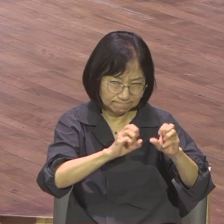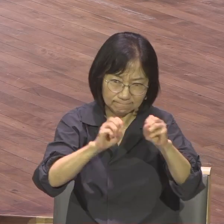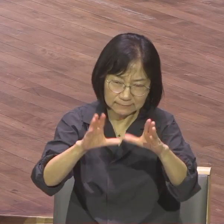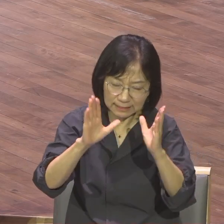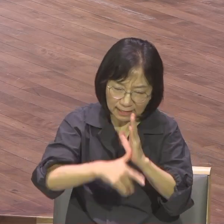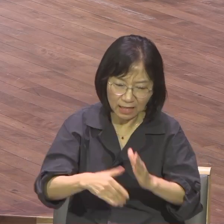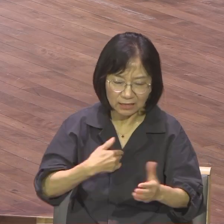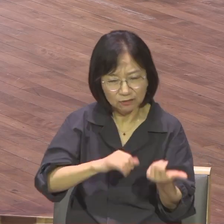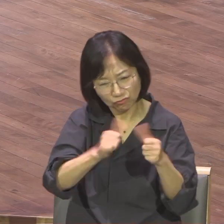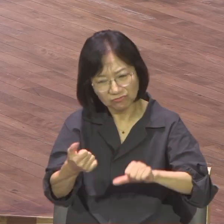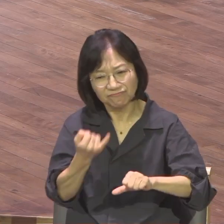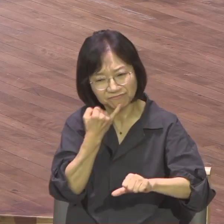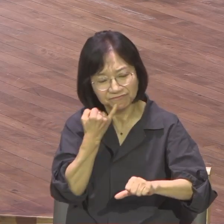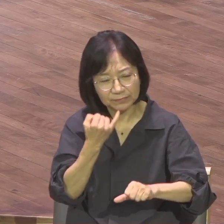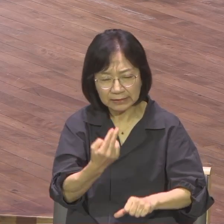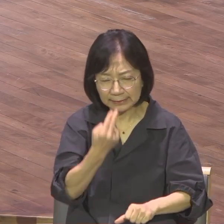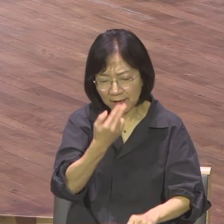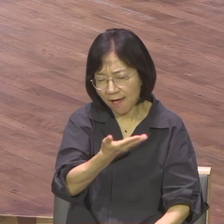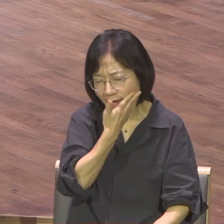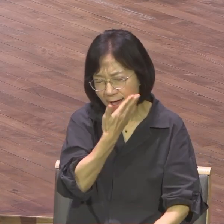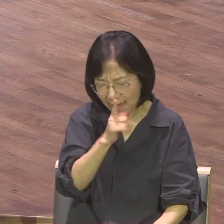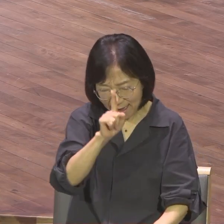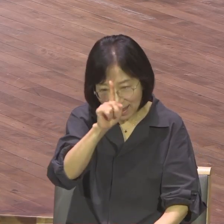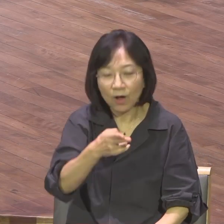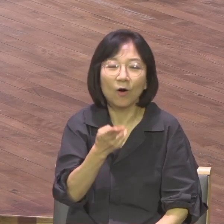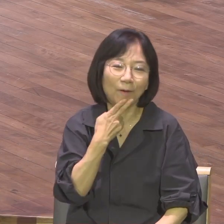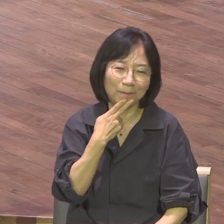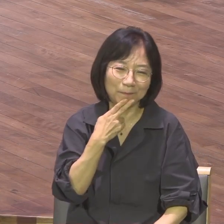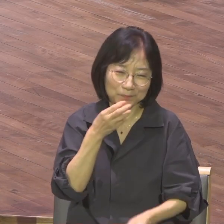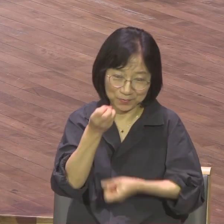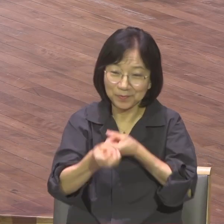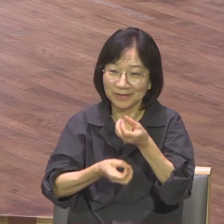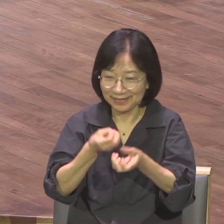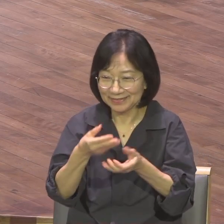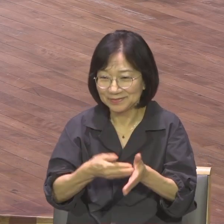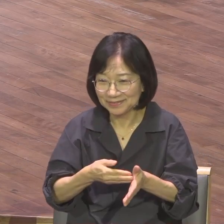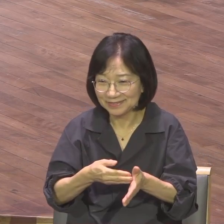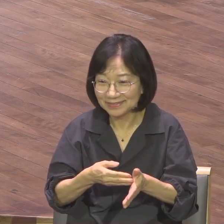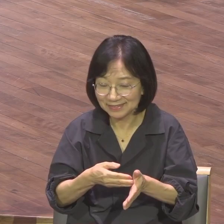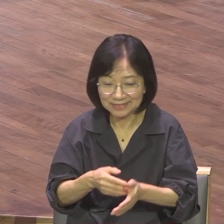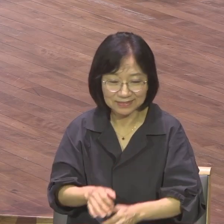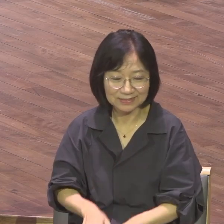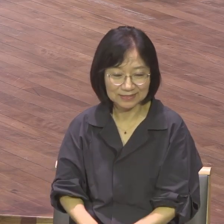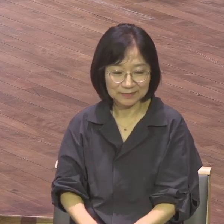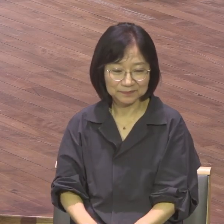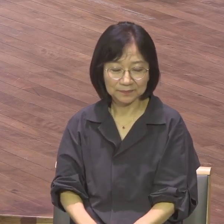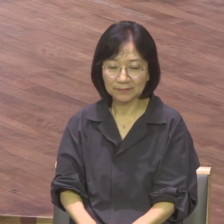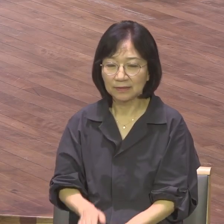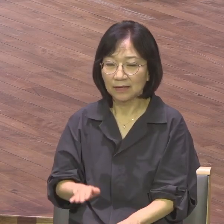하나님이 우리에게 복음을 주신 이유는 우리가 받은 이 복음을 주님 오시는 그날까지